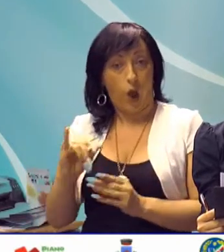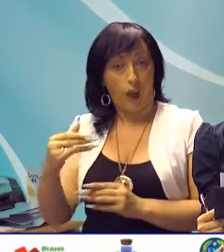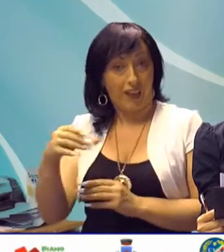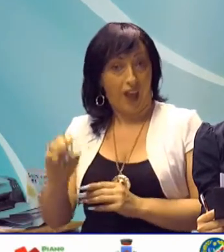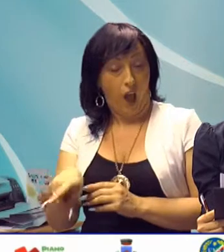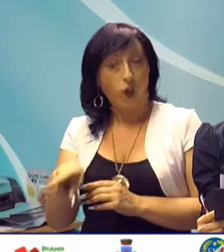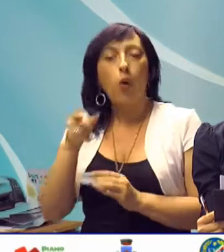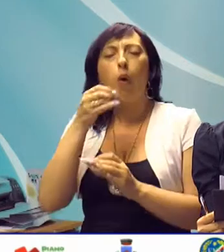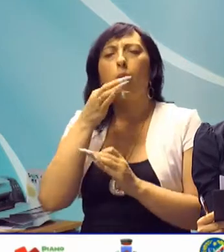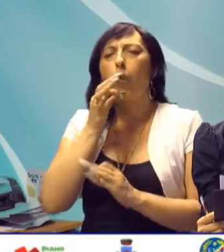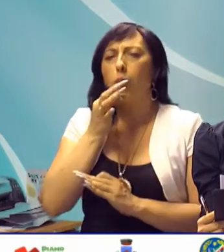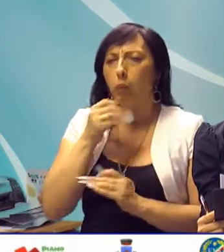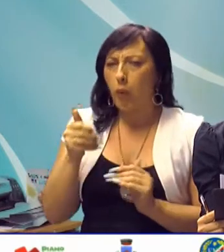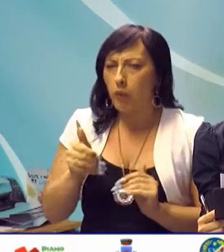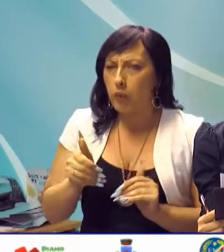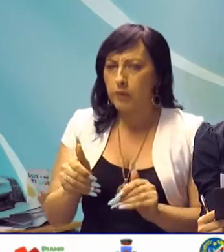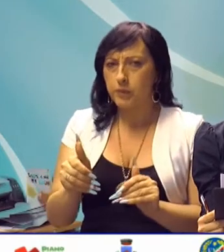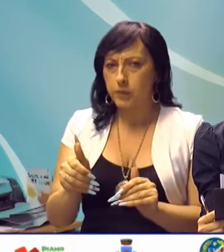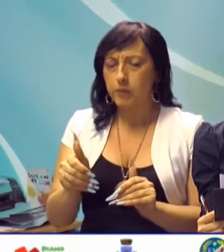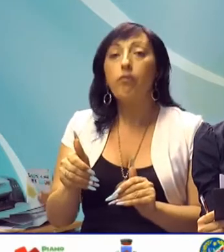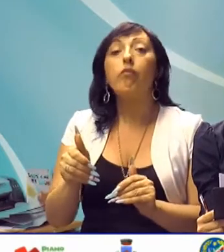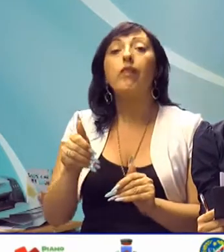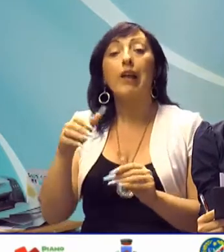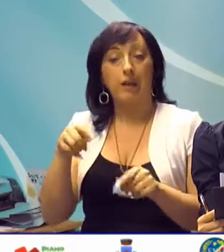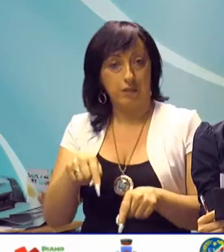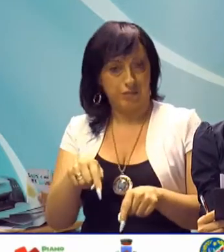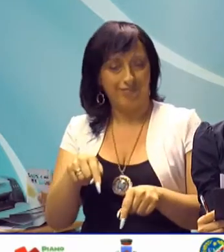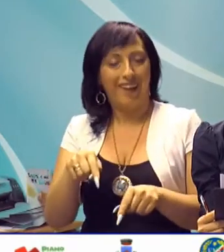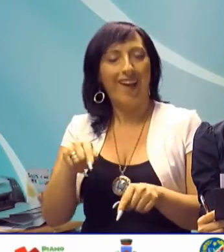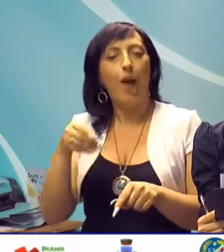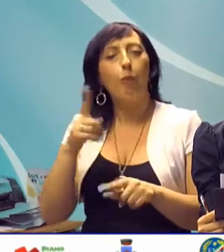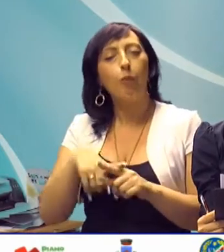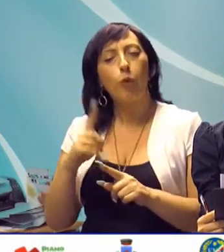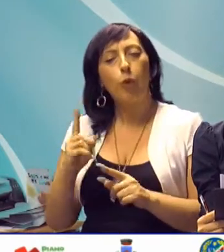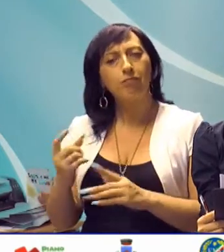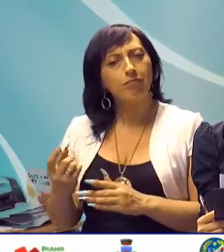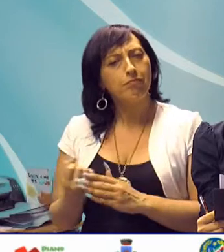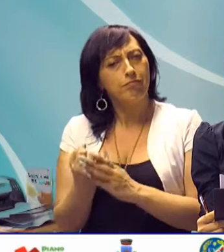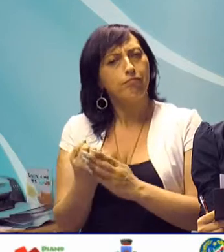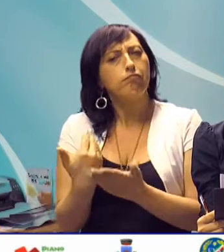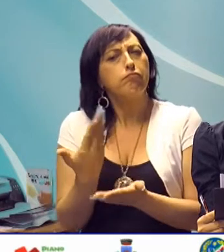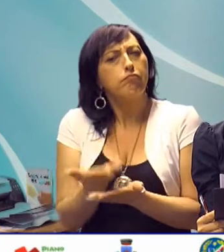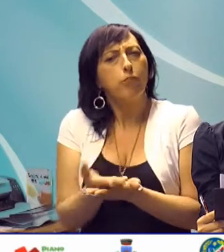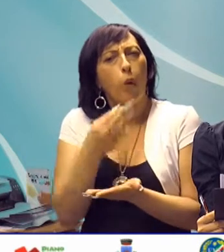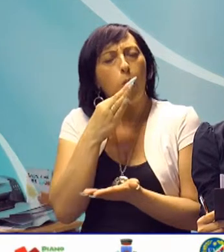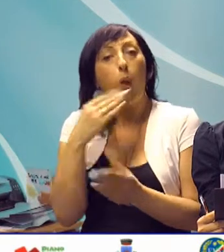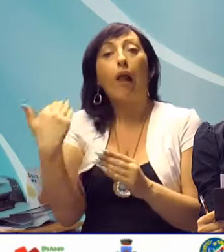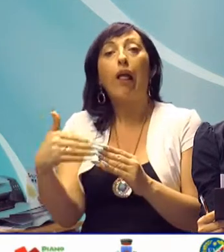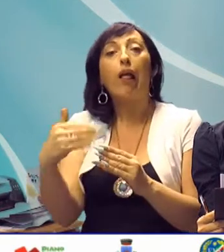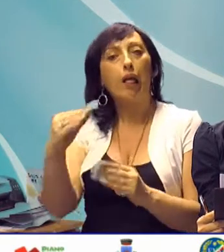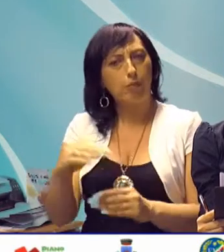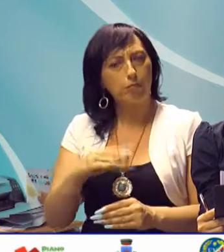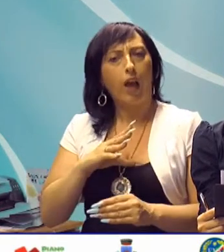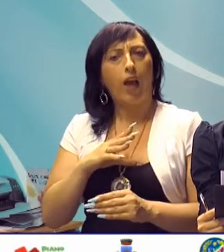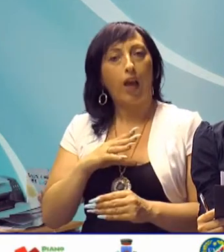avranno la possibilità di partecipare all'iniziativa e di dare il proprio contributo inviando una mail all